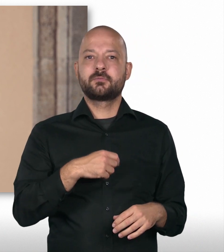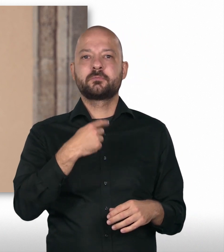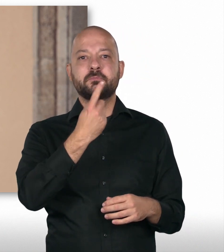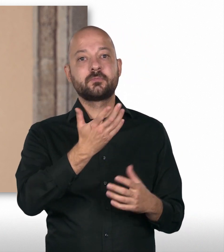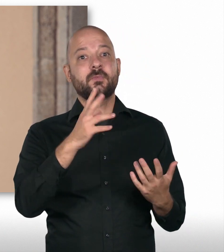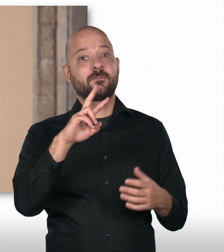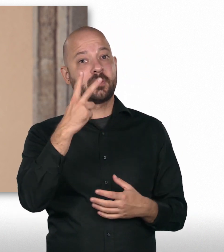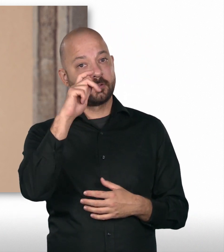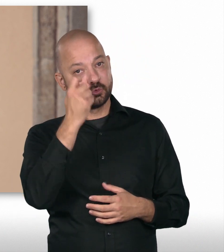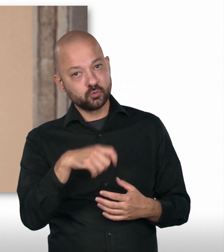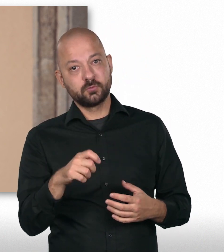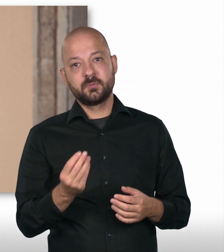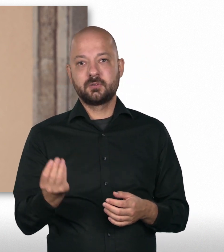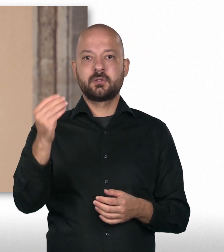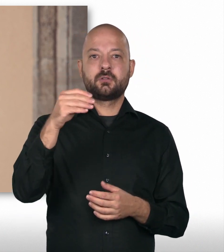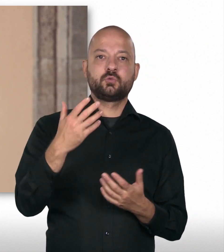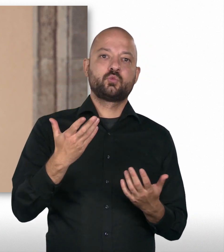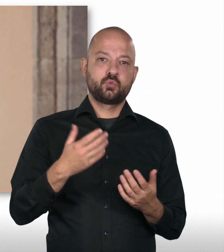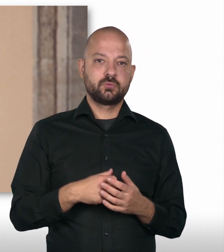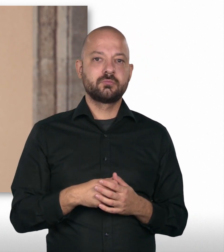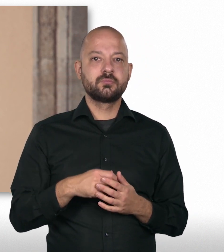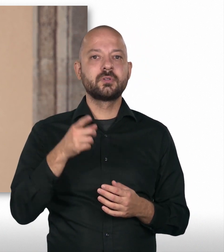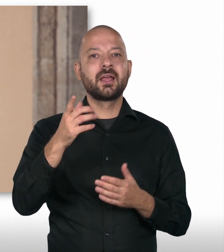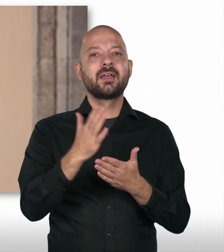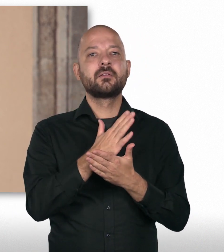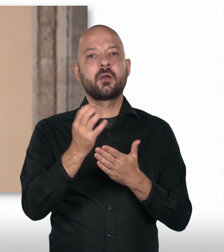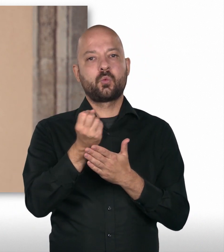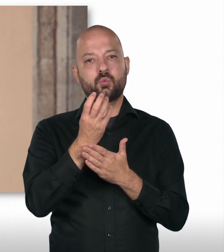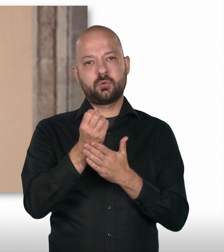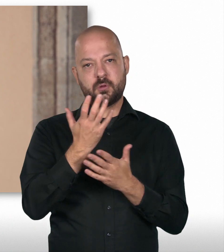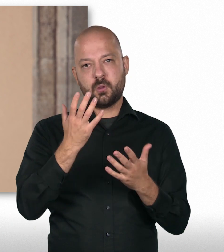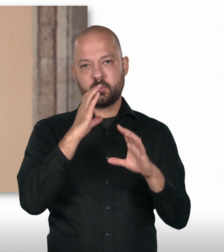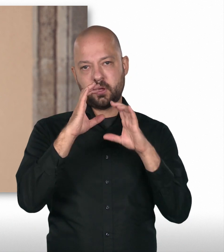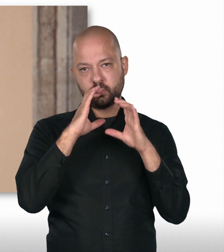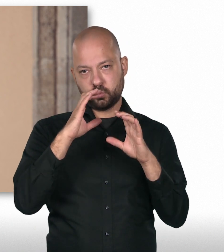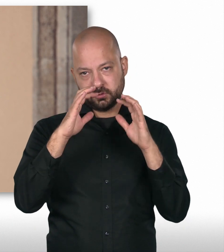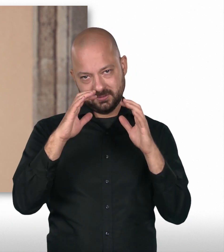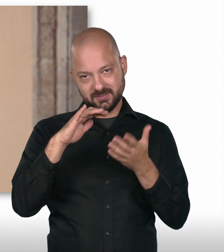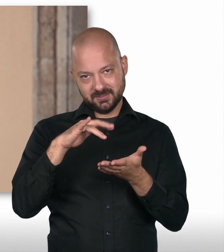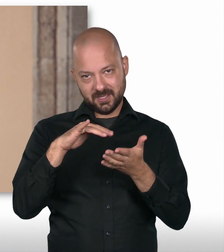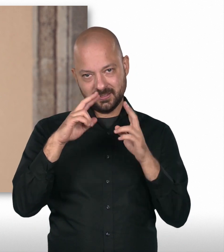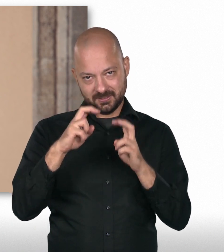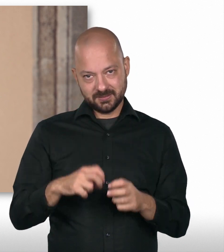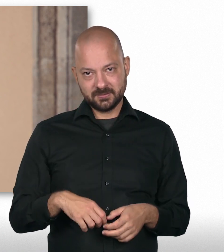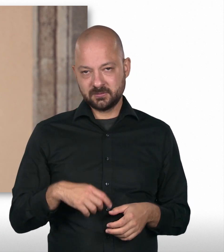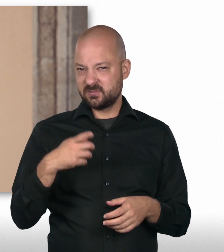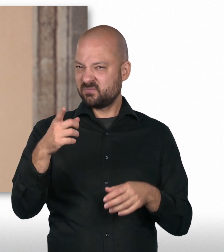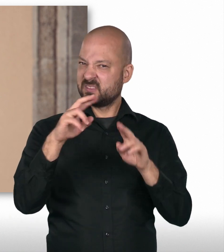und habe anschließend nochmal ein zweites Studium angeschlossen, das Intercultural Communication Studies hieß. Also das sehr